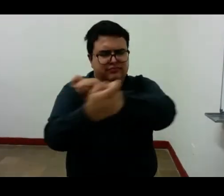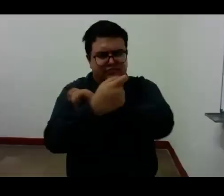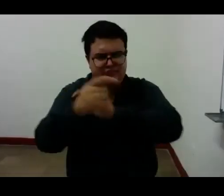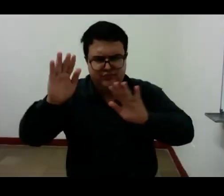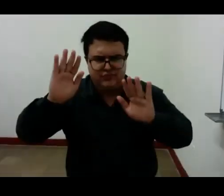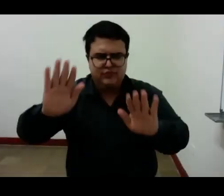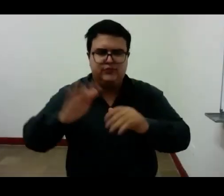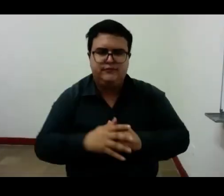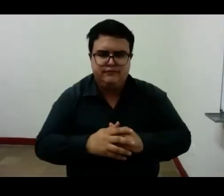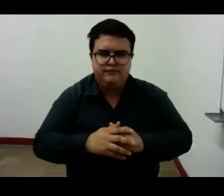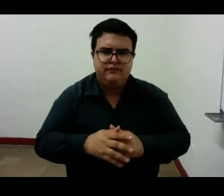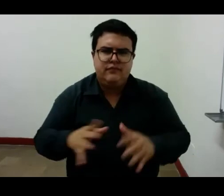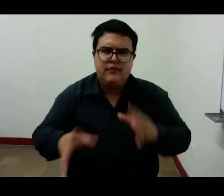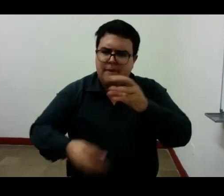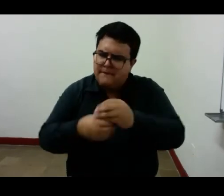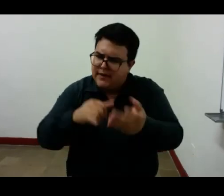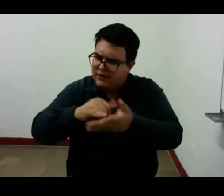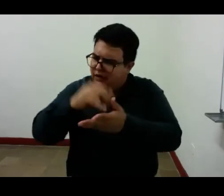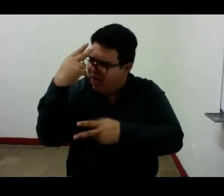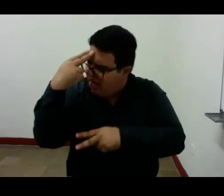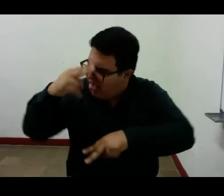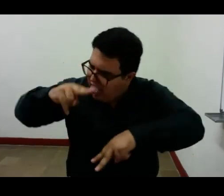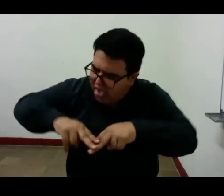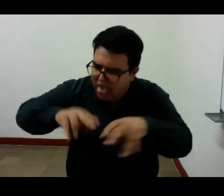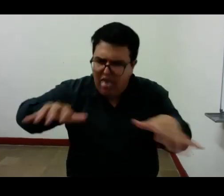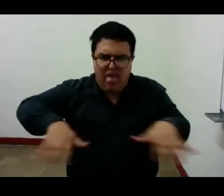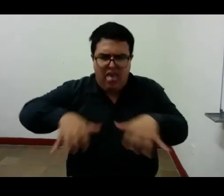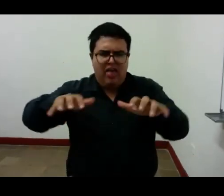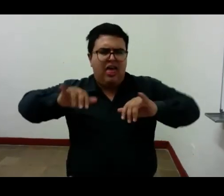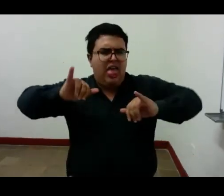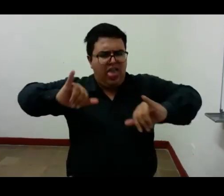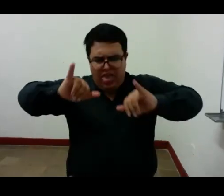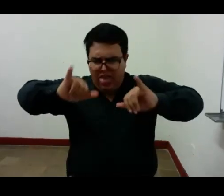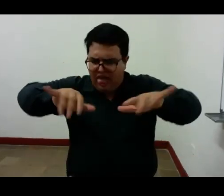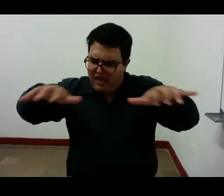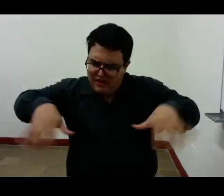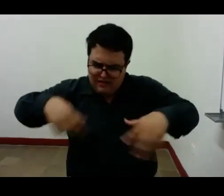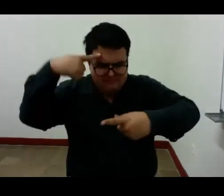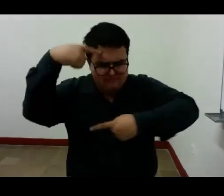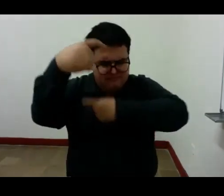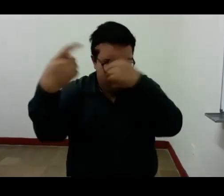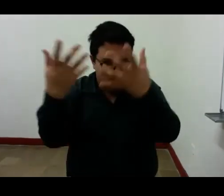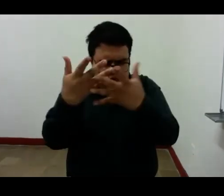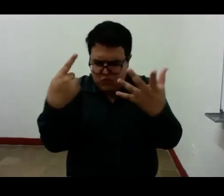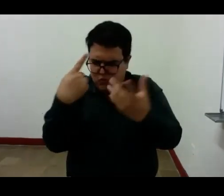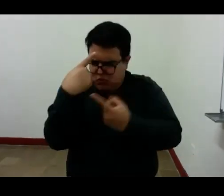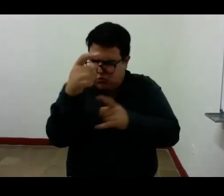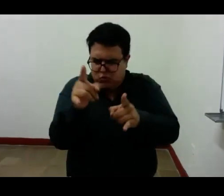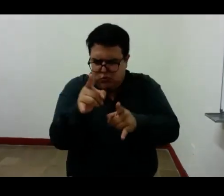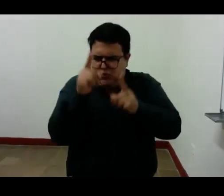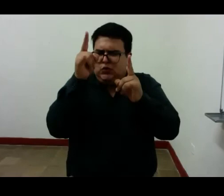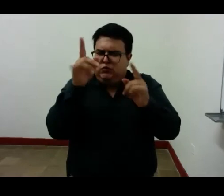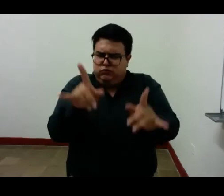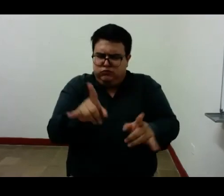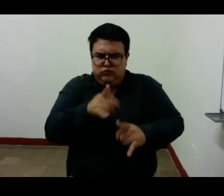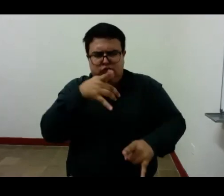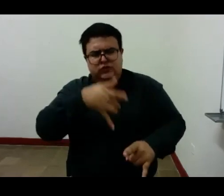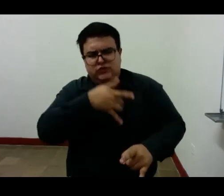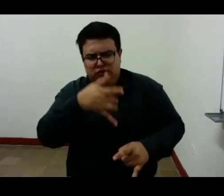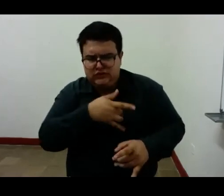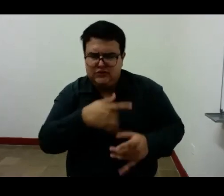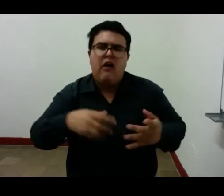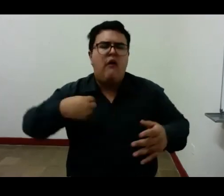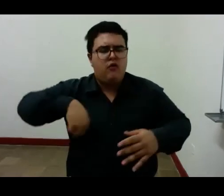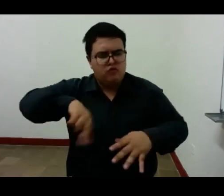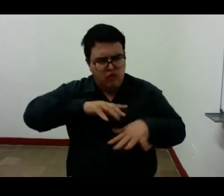la invención de un yo extremamente móvil que pone en fuego en nosotros y fuera de nosotros